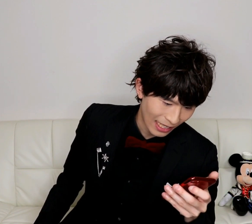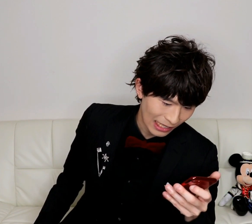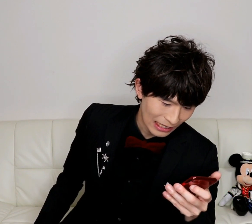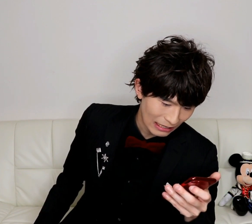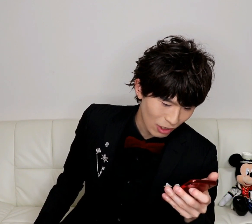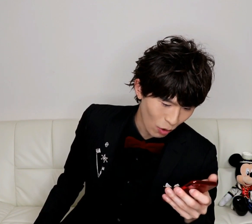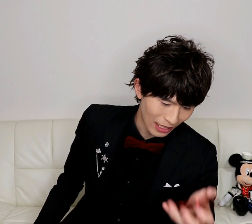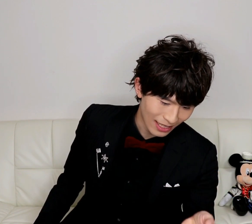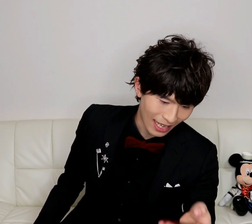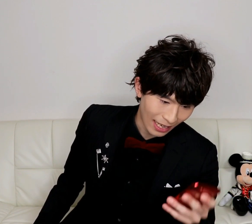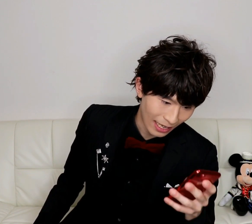そうですね